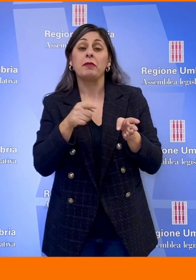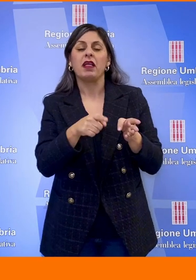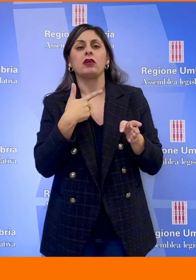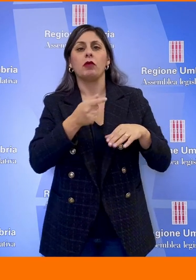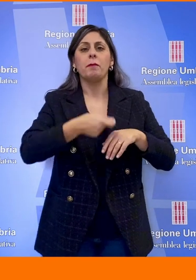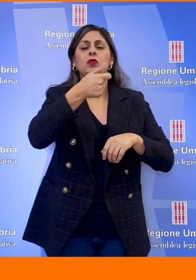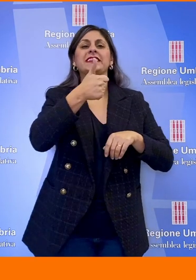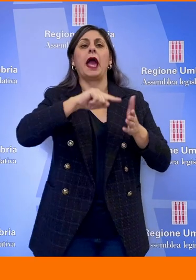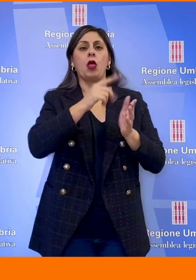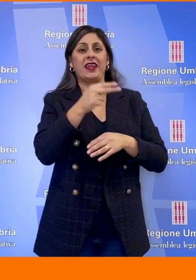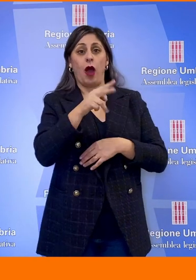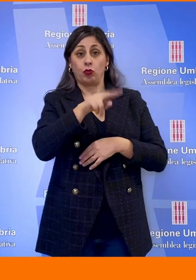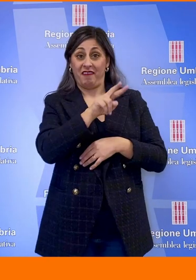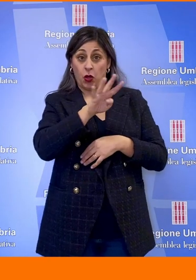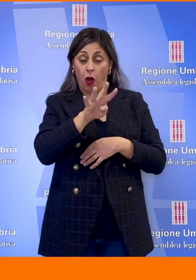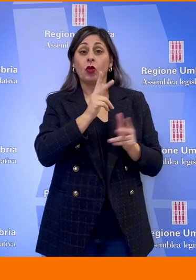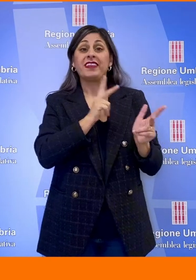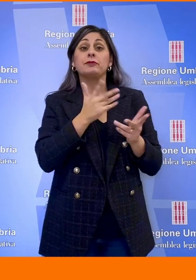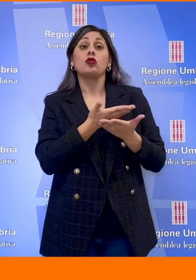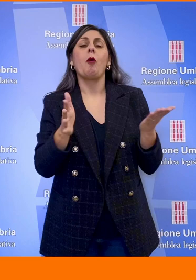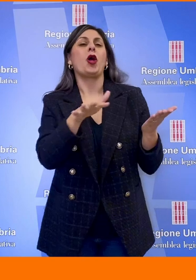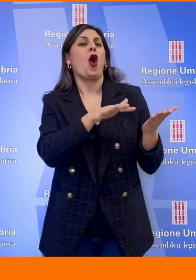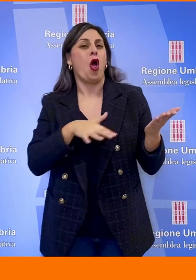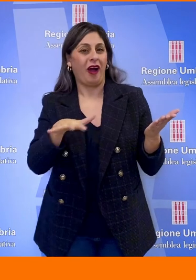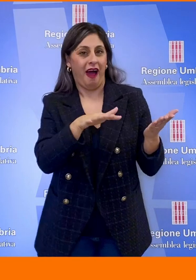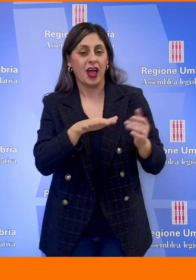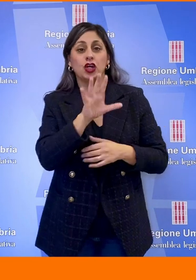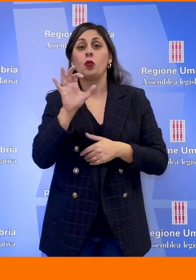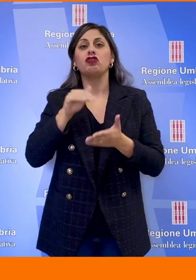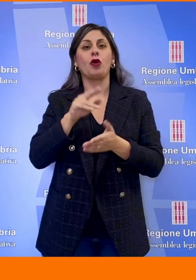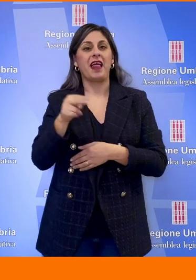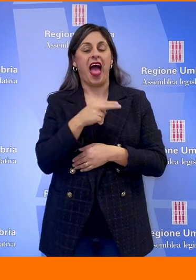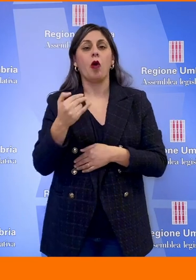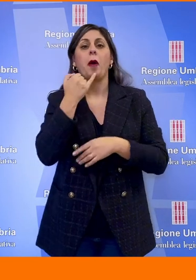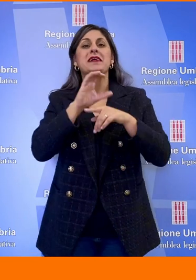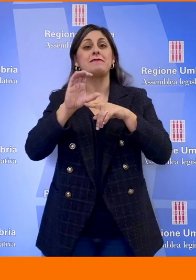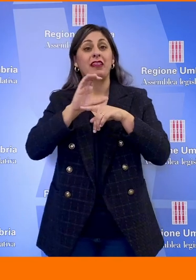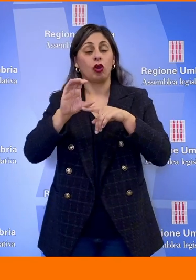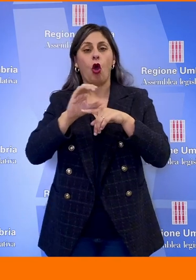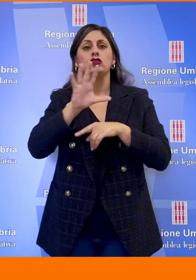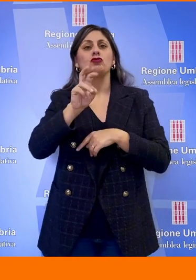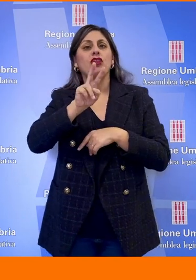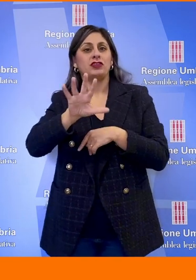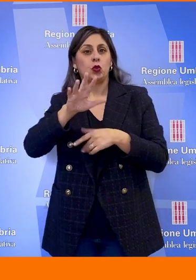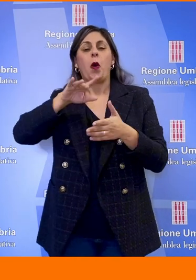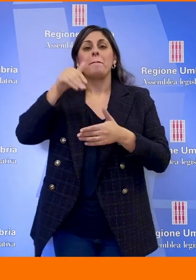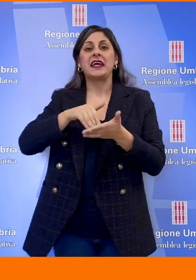2024 per il trasporto pubblico locale, 500 mila euro per il minimetro, 525 mila euro per il servizio di